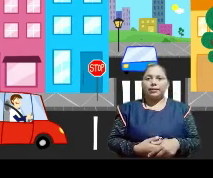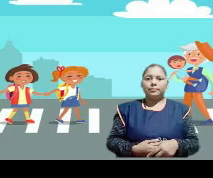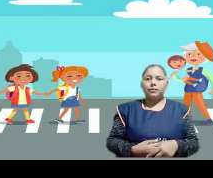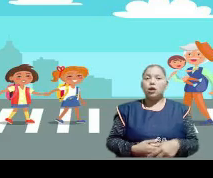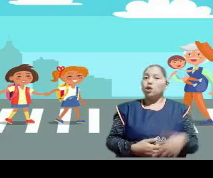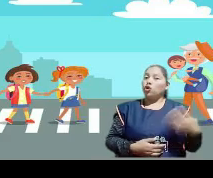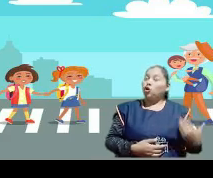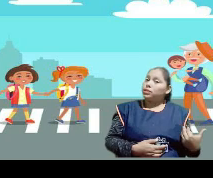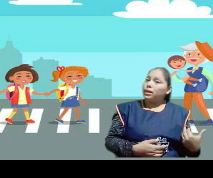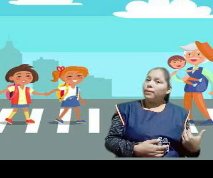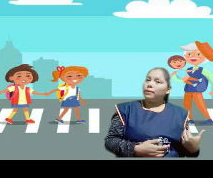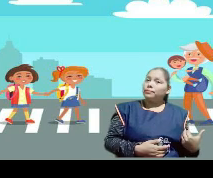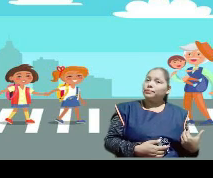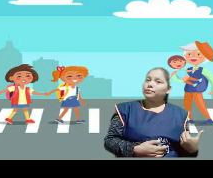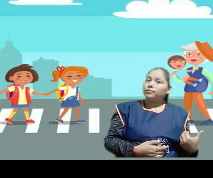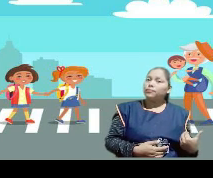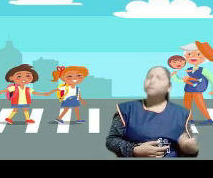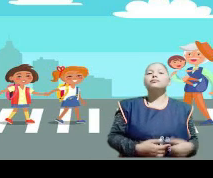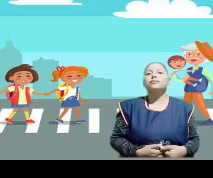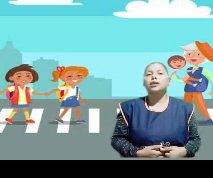la imagen. ¿Lo observan?